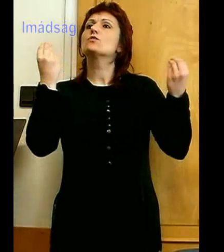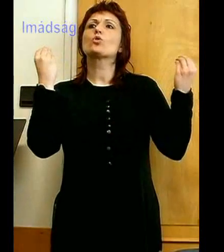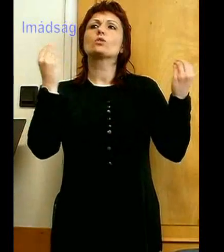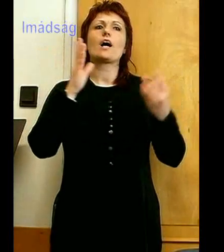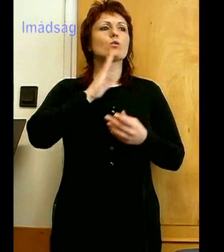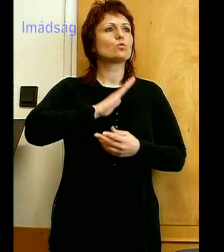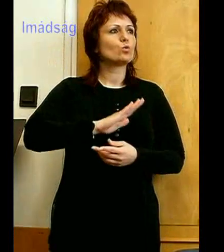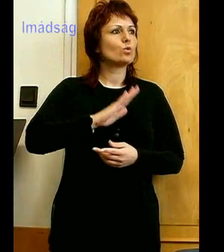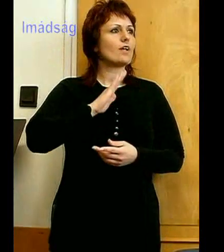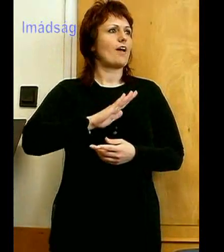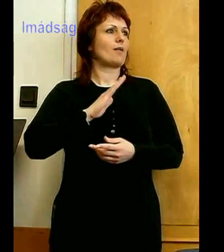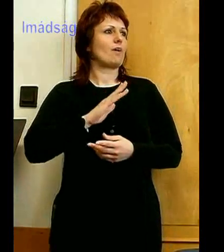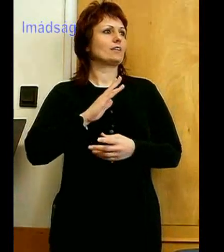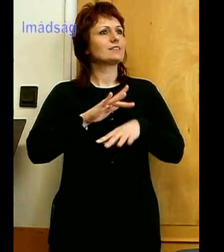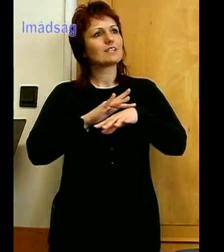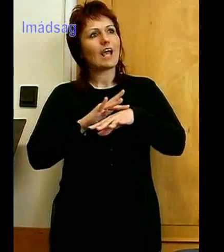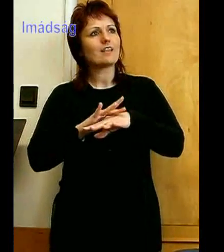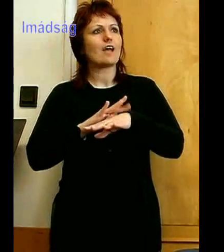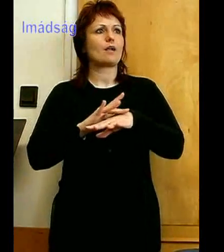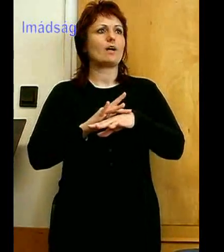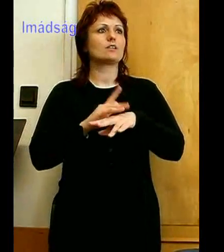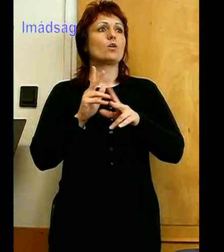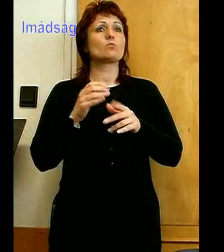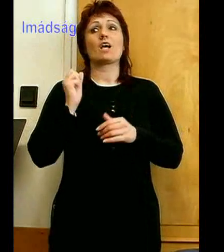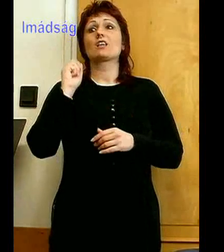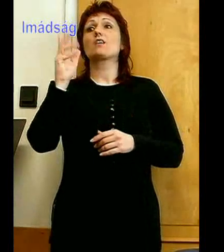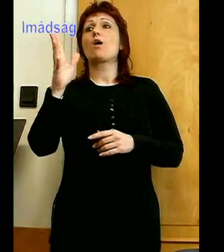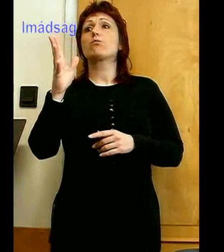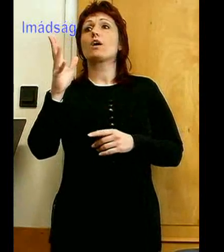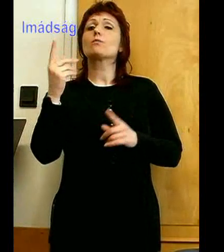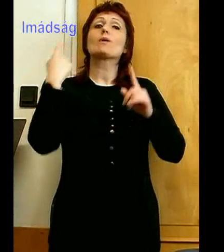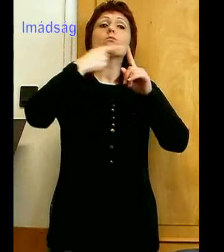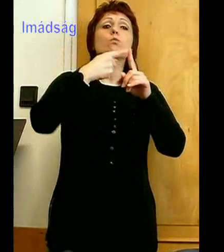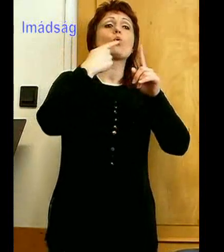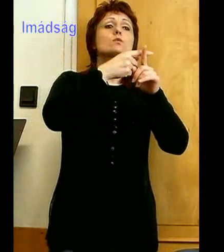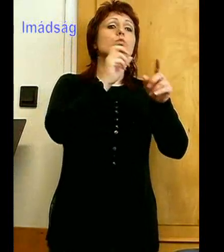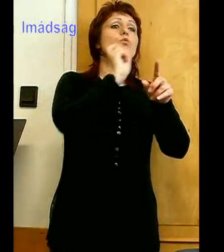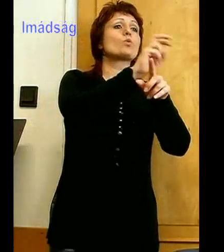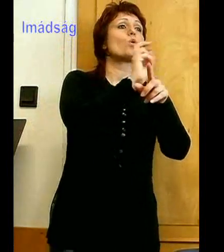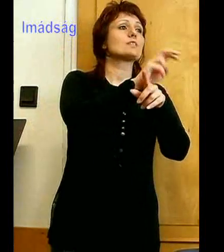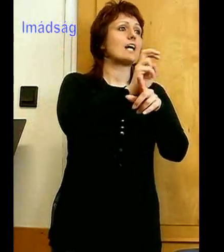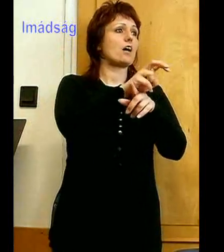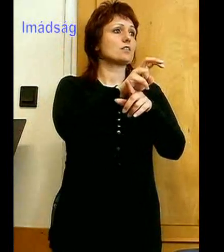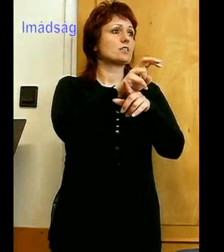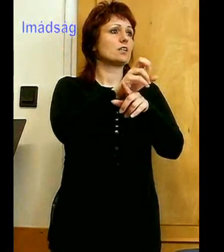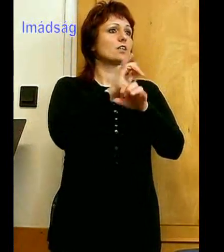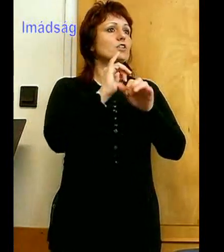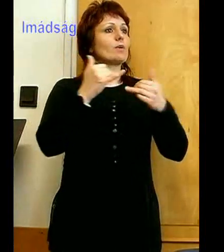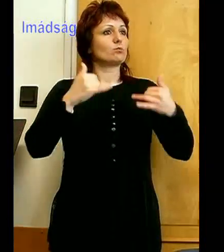kegyelmedet, hogy még napjainkhoz napokat adsz, és most is magad elé engedtél minket.